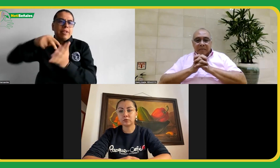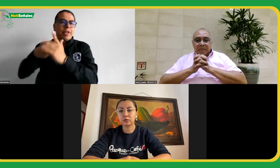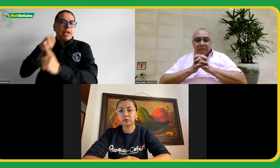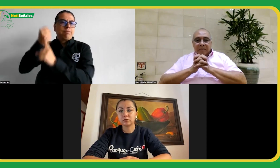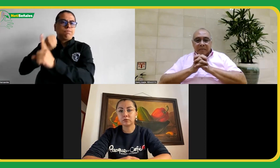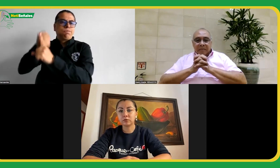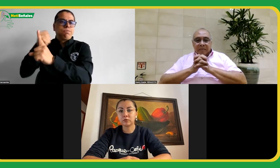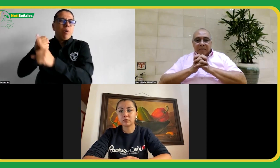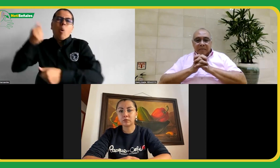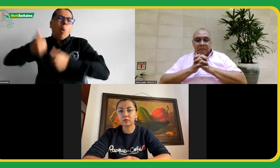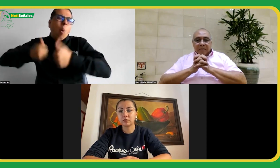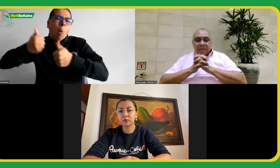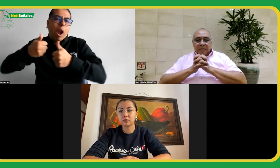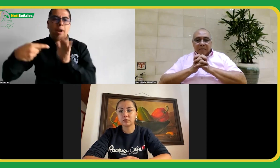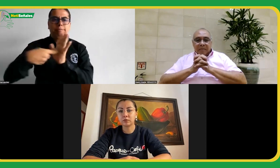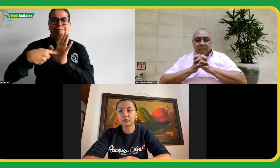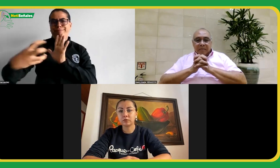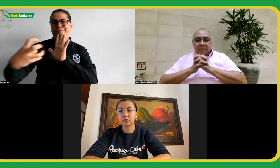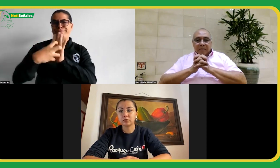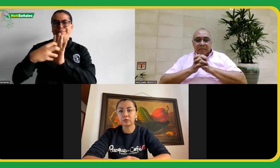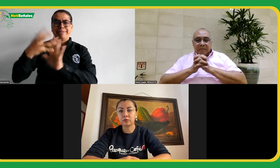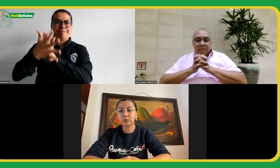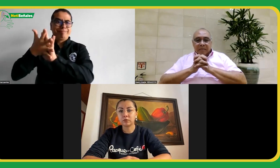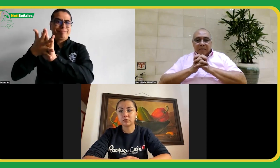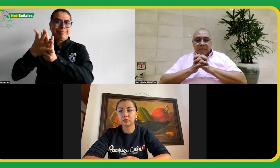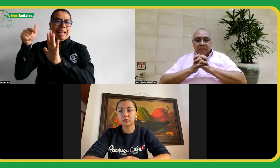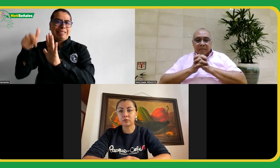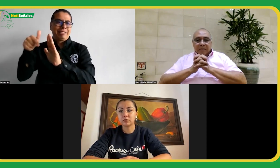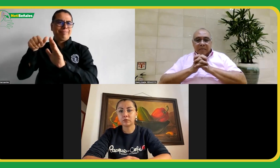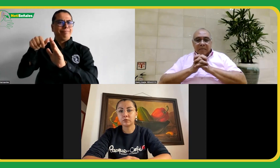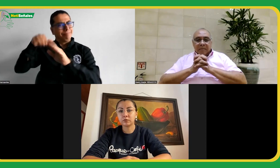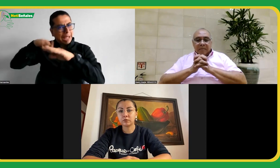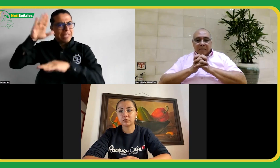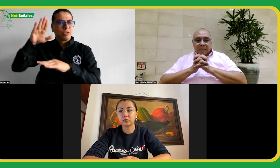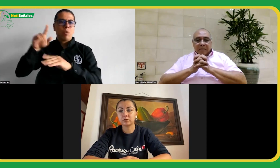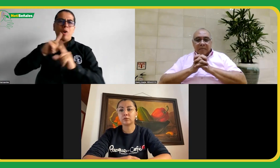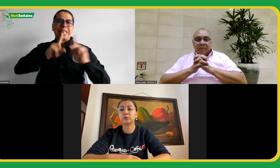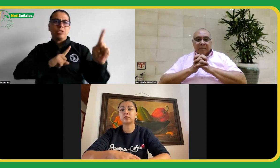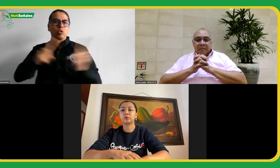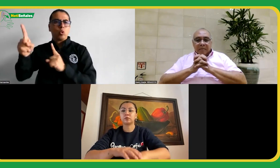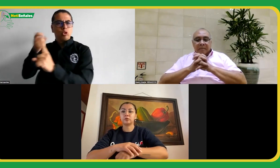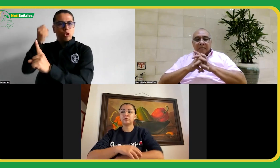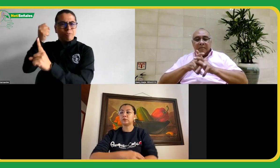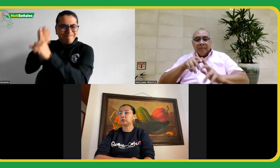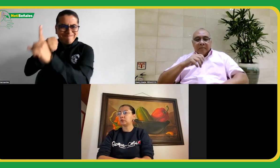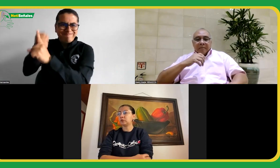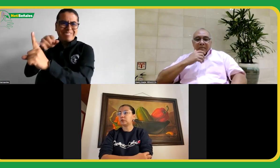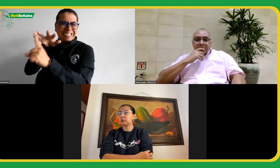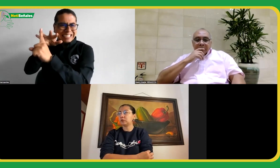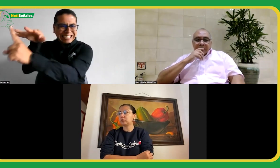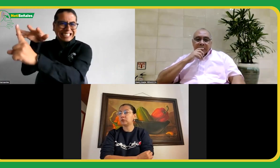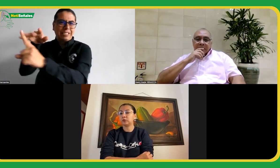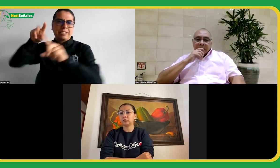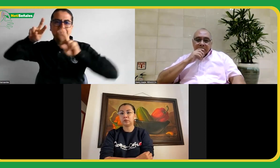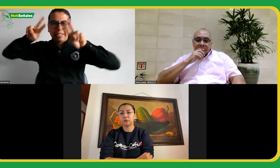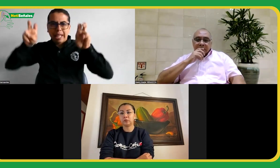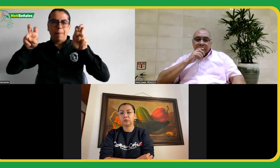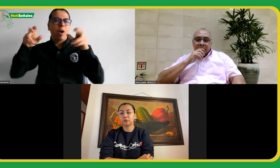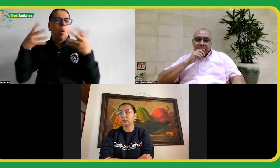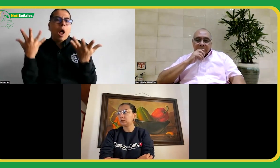esta incidencia tiene relación con este símbolo, ¿sí? Que es